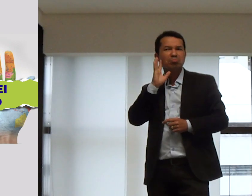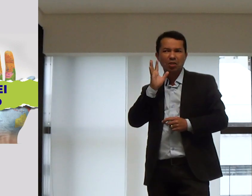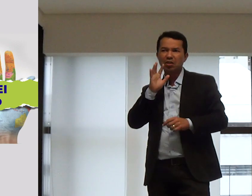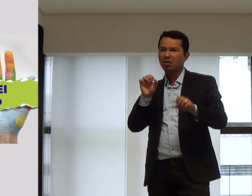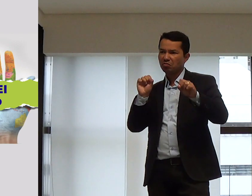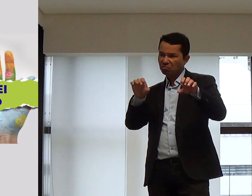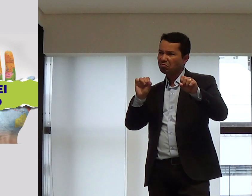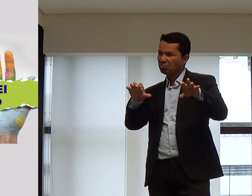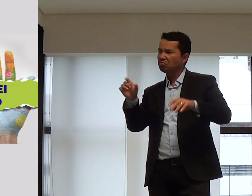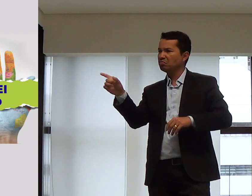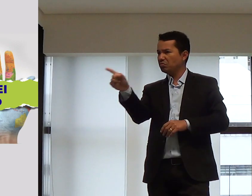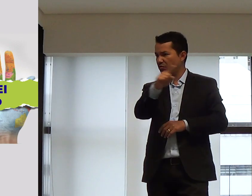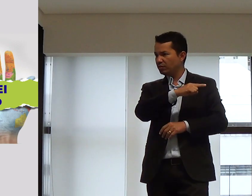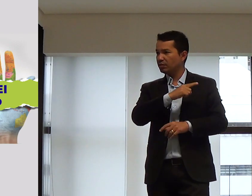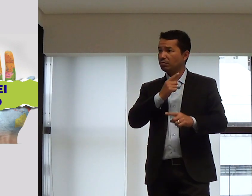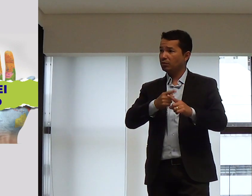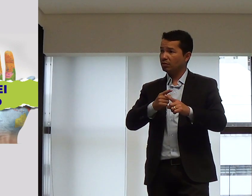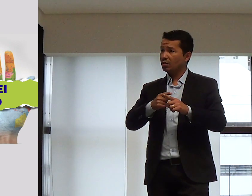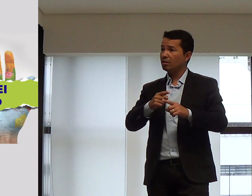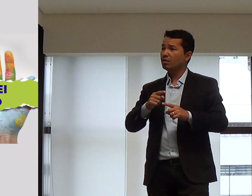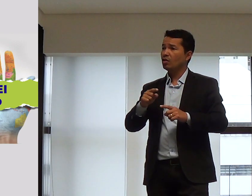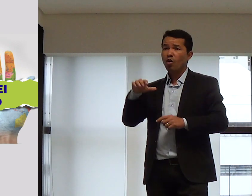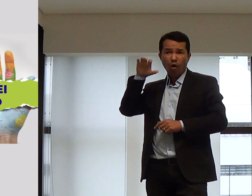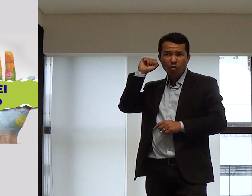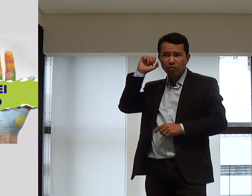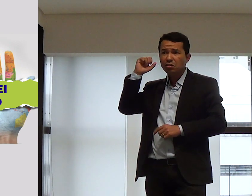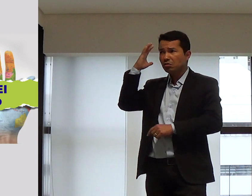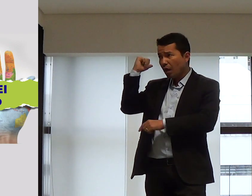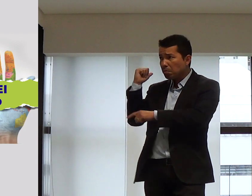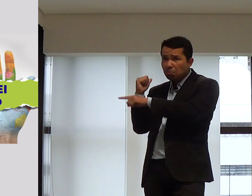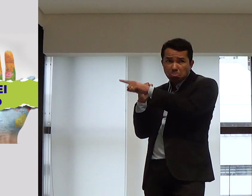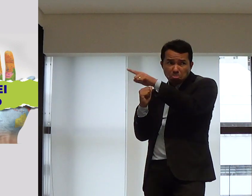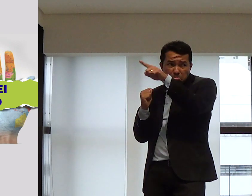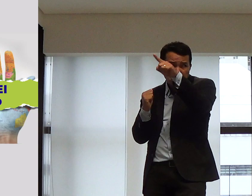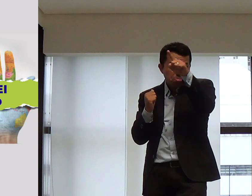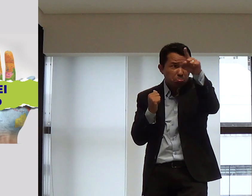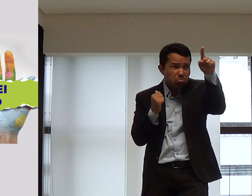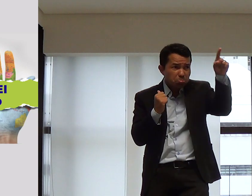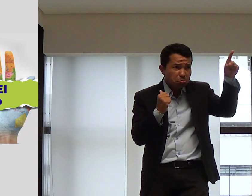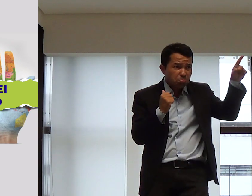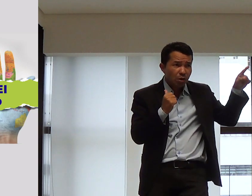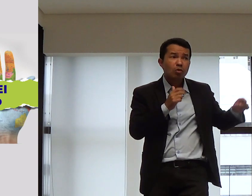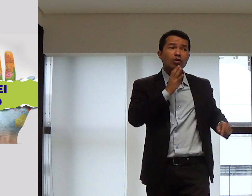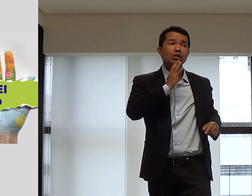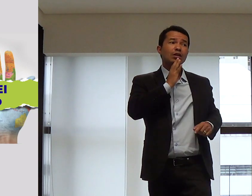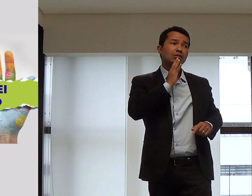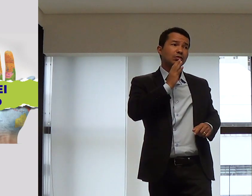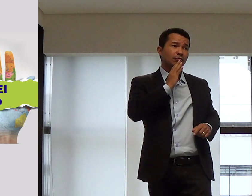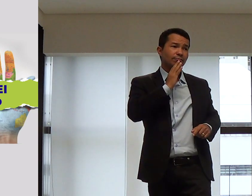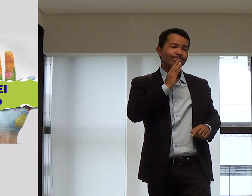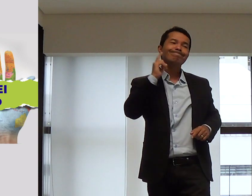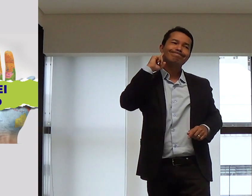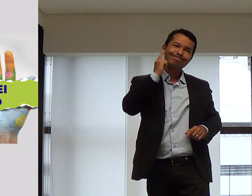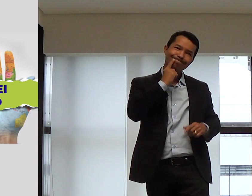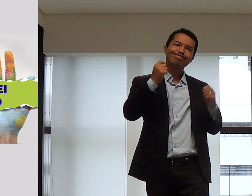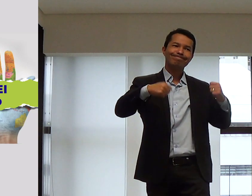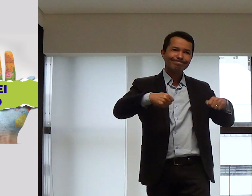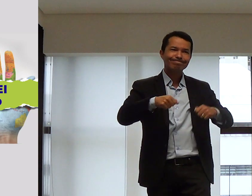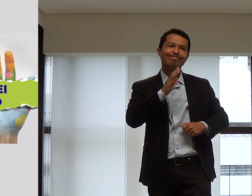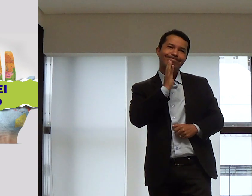Mas, eu fico pensando. Que legal. É um tema que eu gostaria de estudar. Os ouvintes têm conhecido a respeito disso.